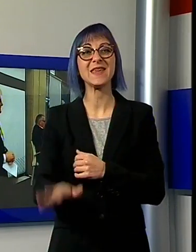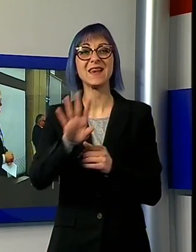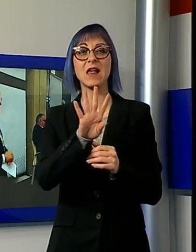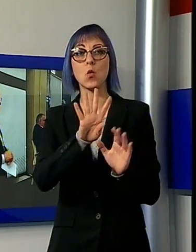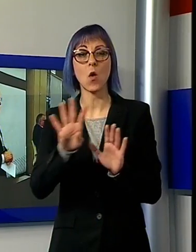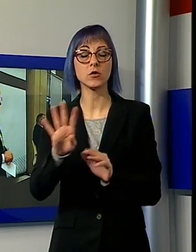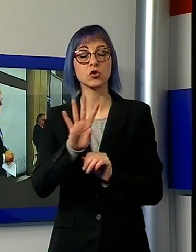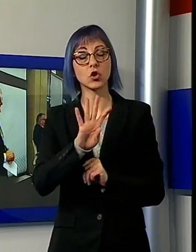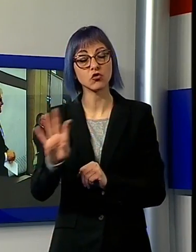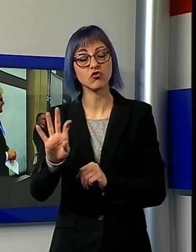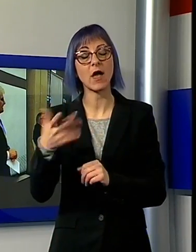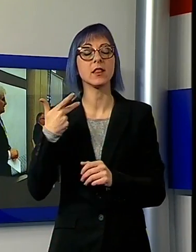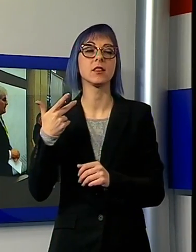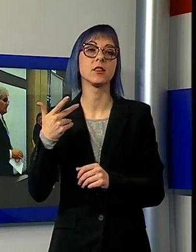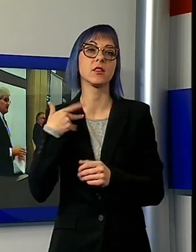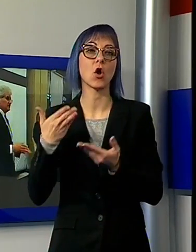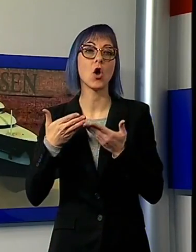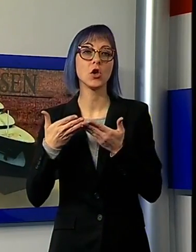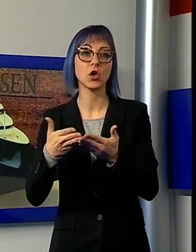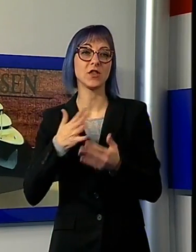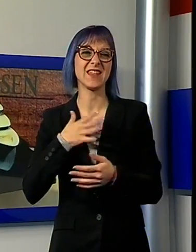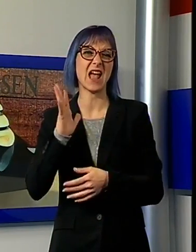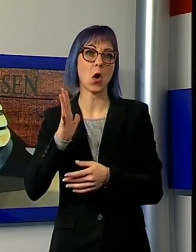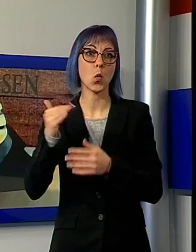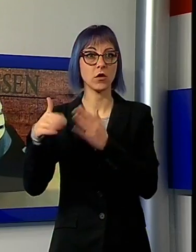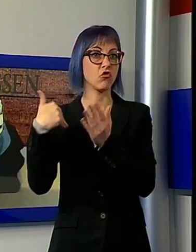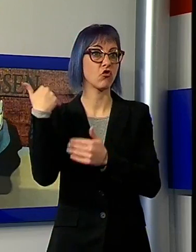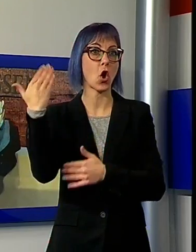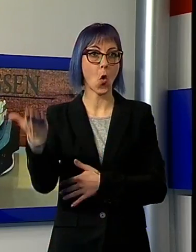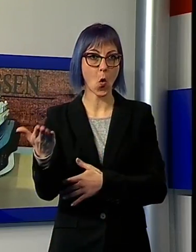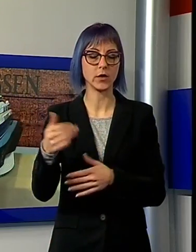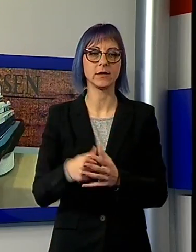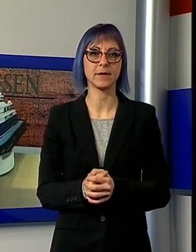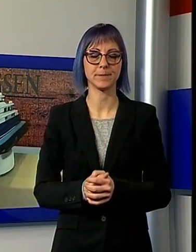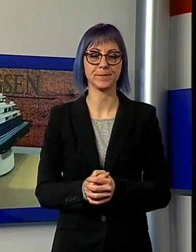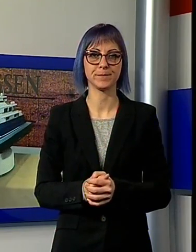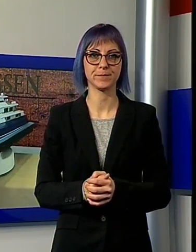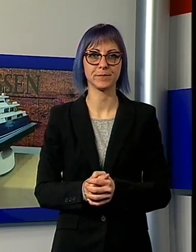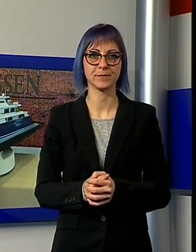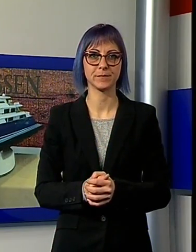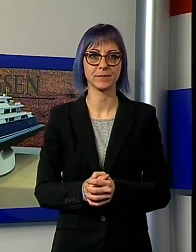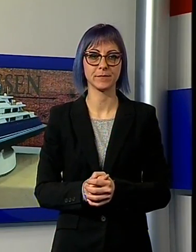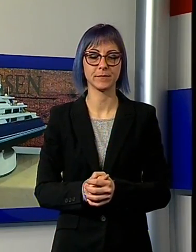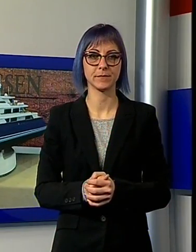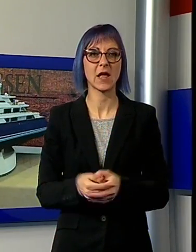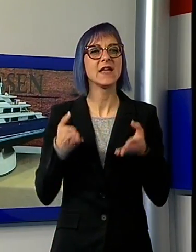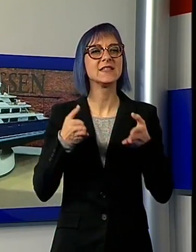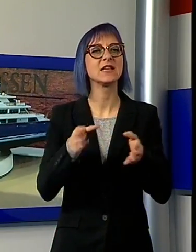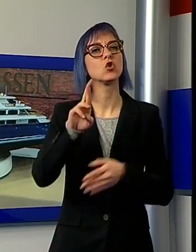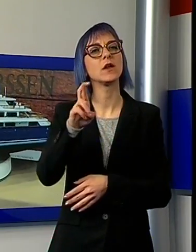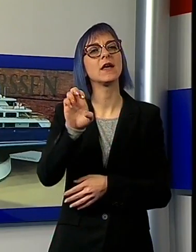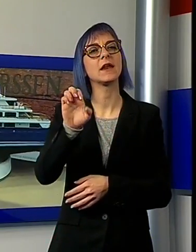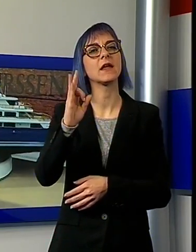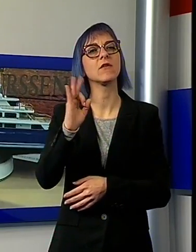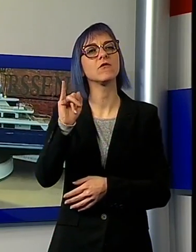sopra i 25 anni, solo nella fascia tra i 30 e i metri. Un business, quello del refit, che Viareggio attraverso Iare vuole